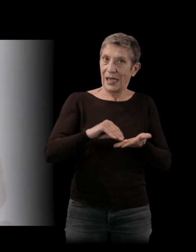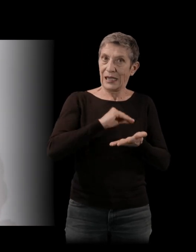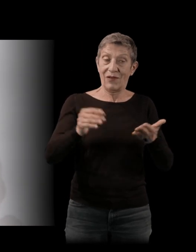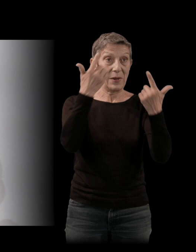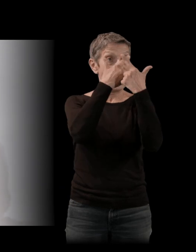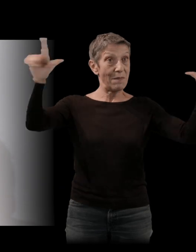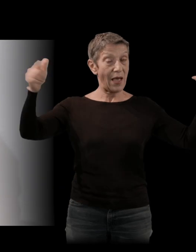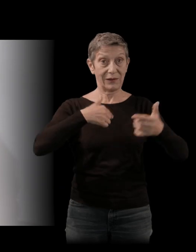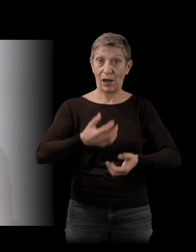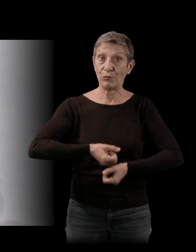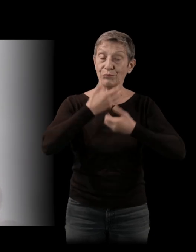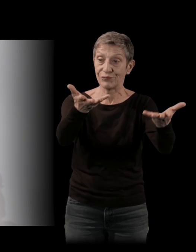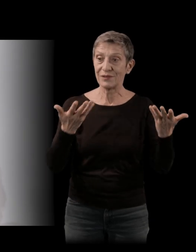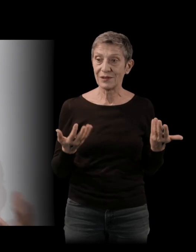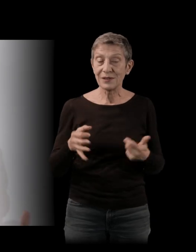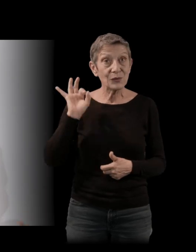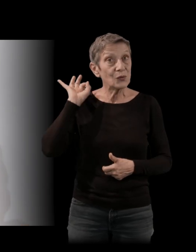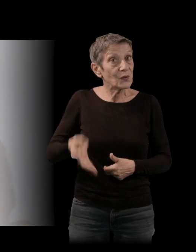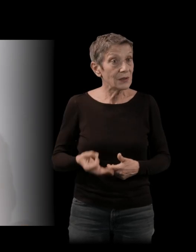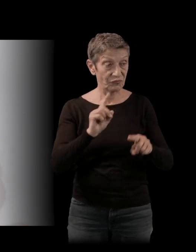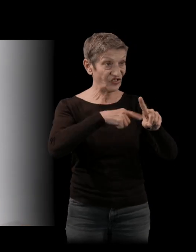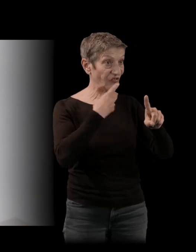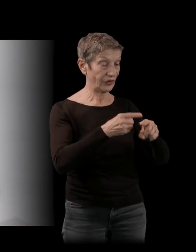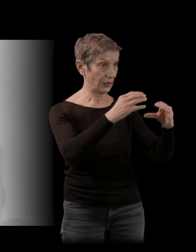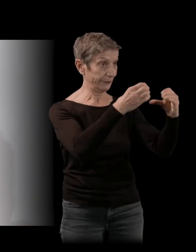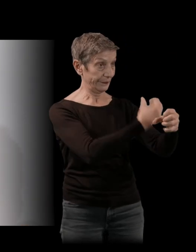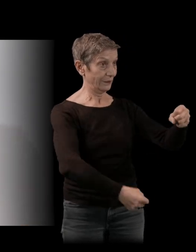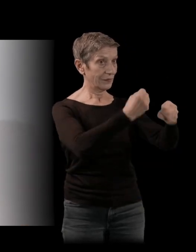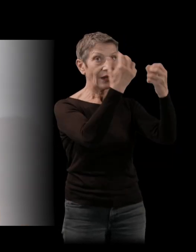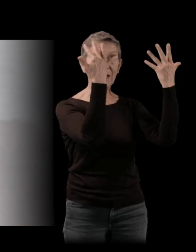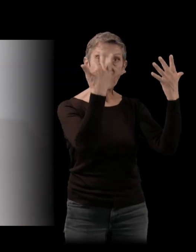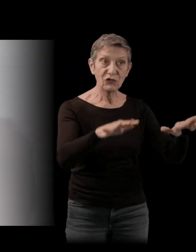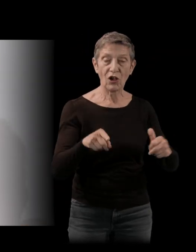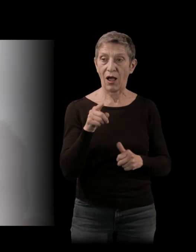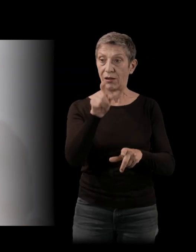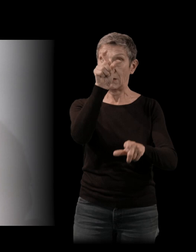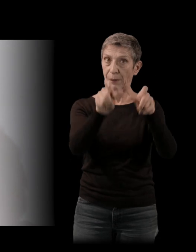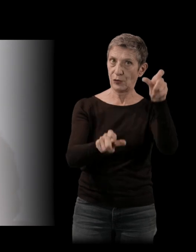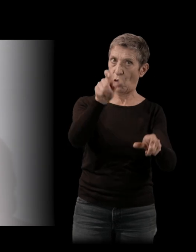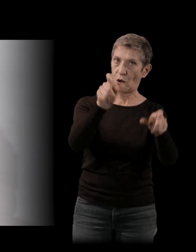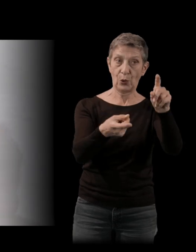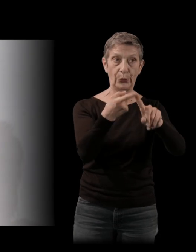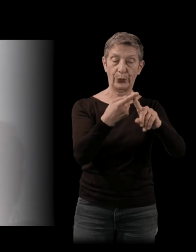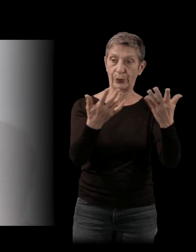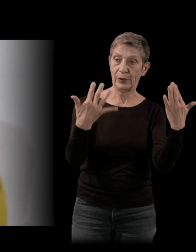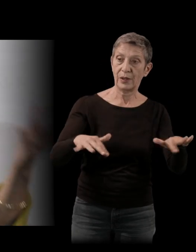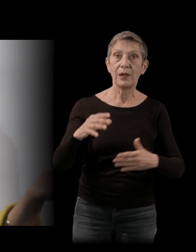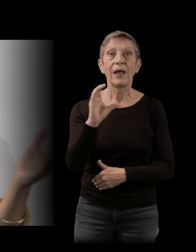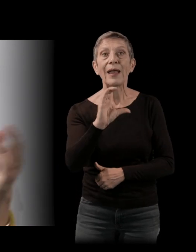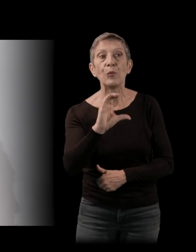me permets de prendre un film qui existe, des personnalités qui existent, de Marcel Camus à Malraux en